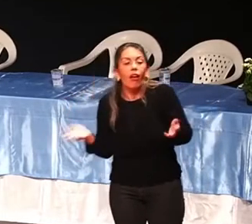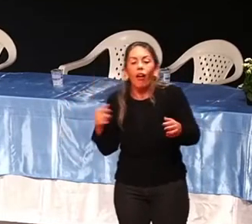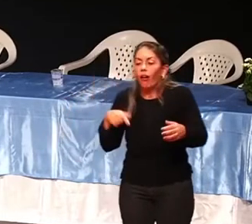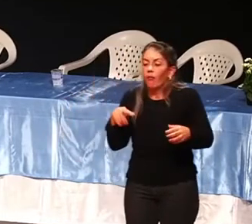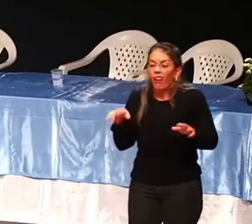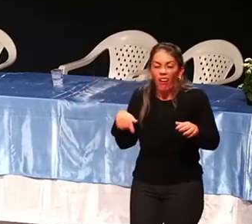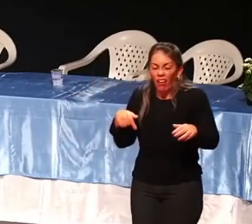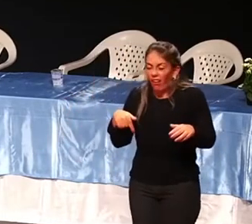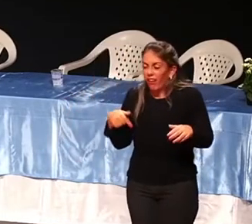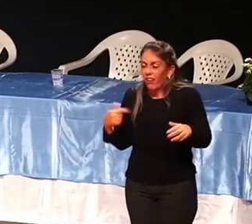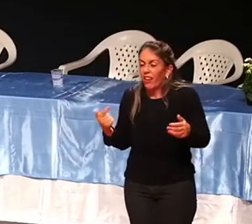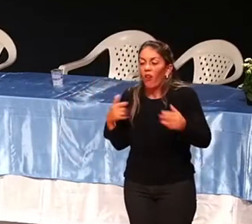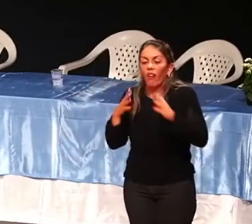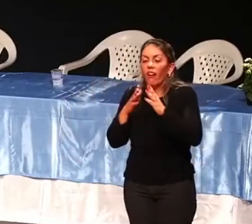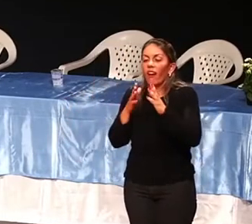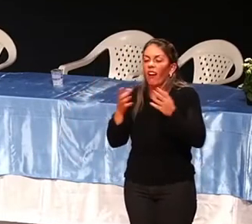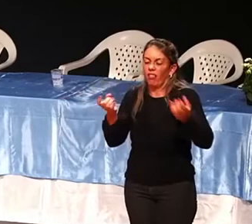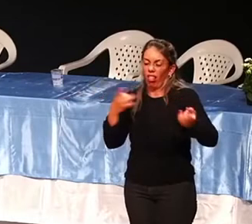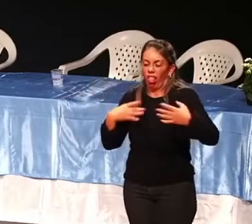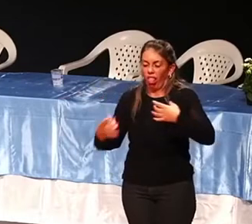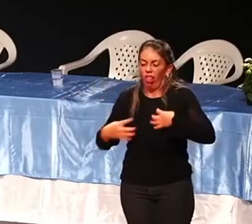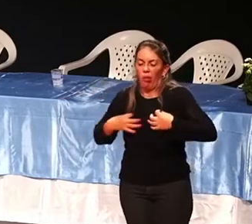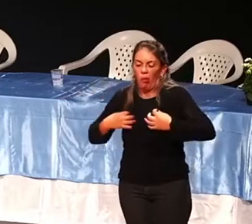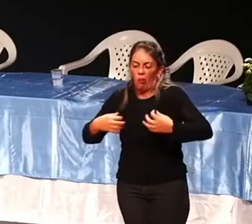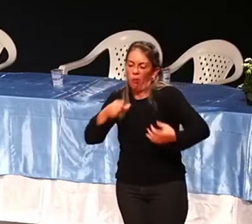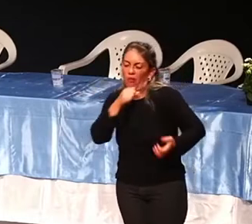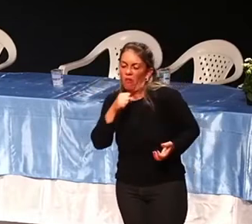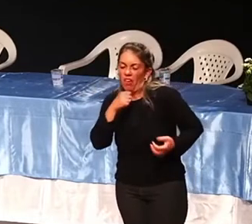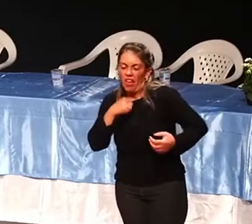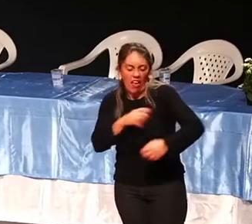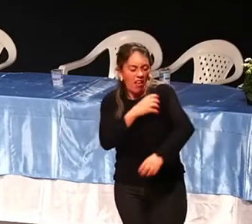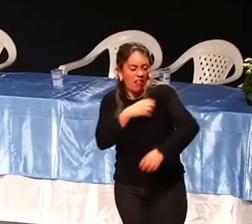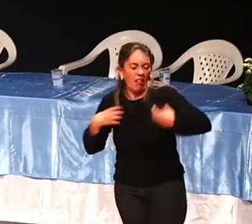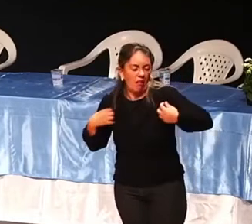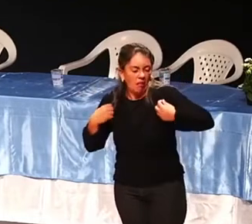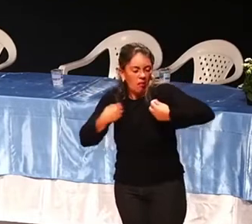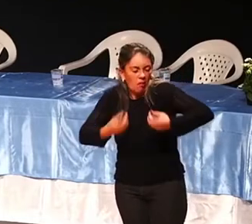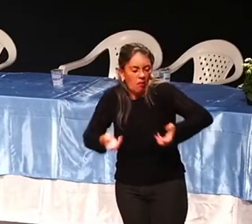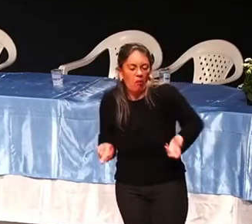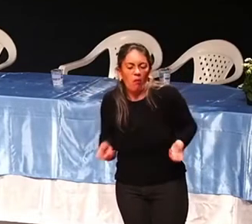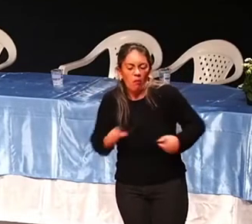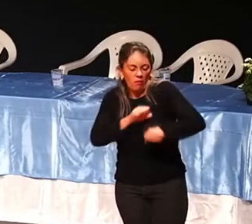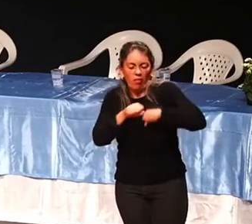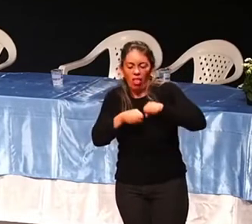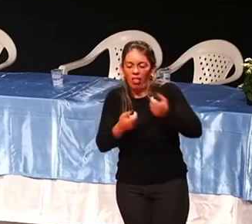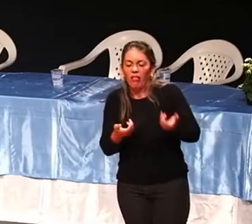na hora de ficar em casa no final de semana com aquelas camisas de eleição tudo retorcidas?